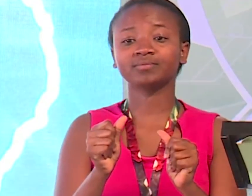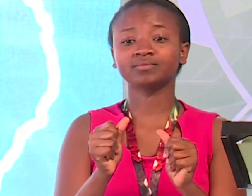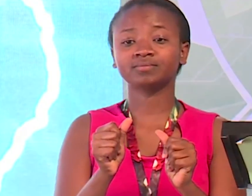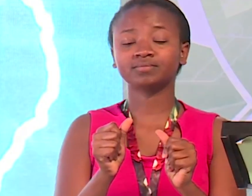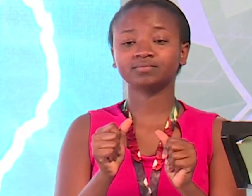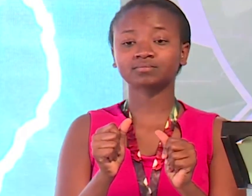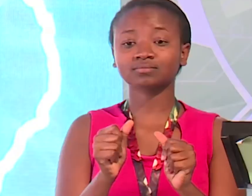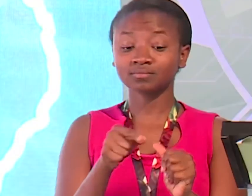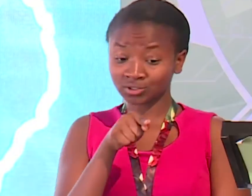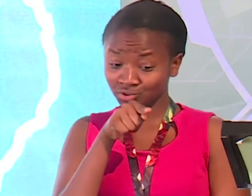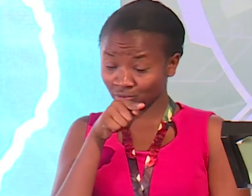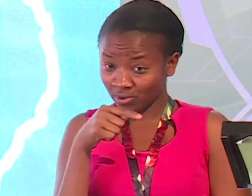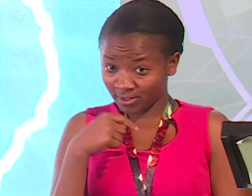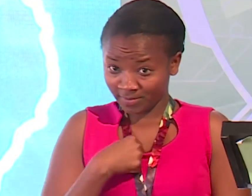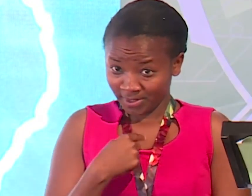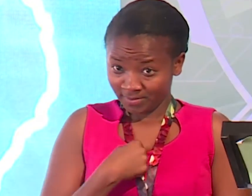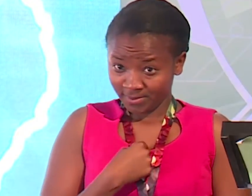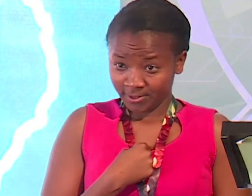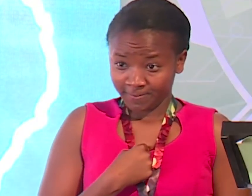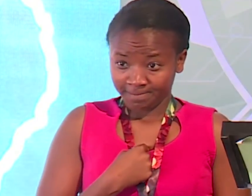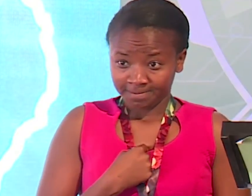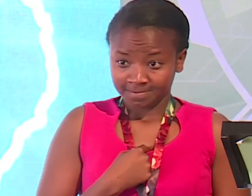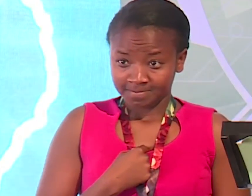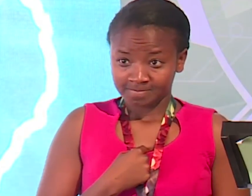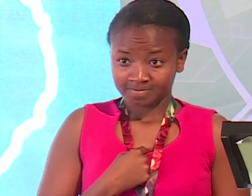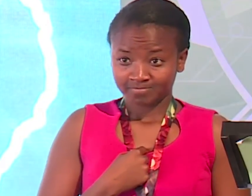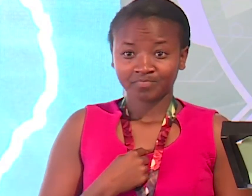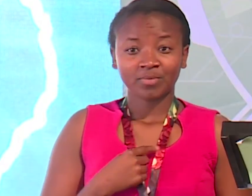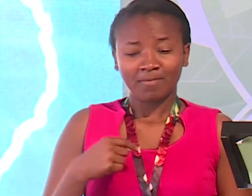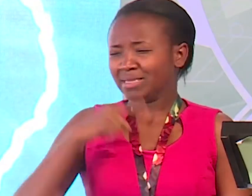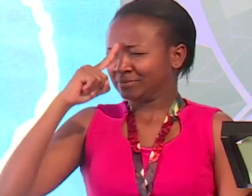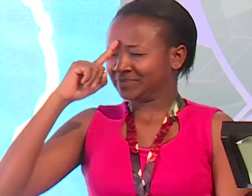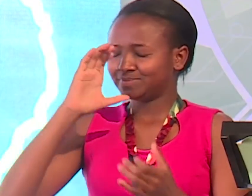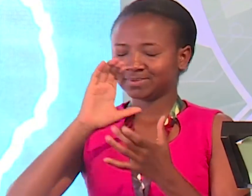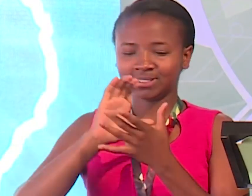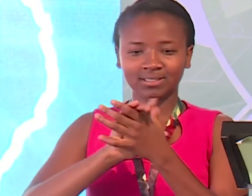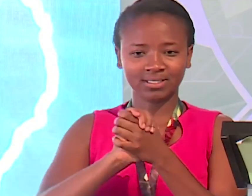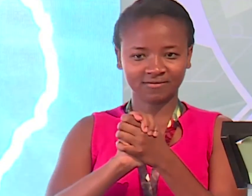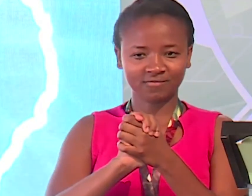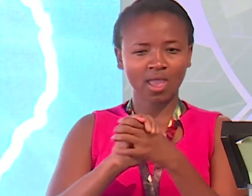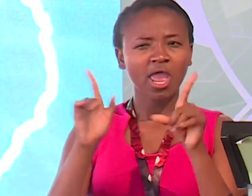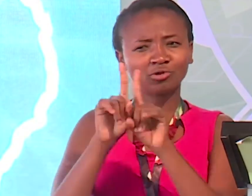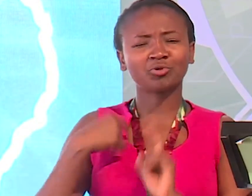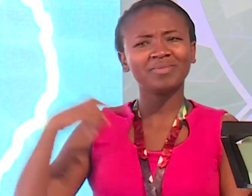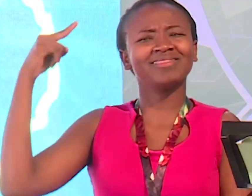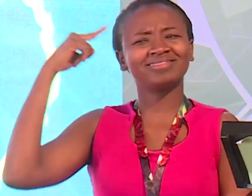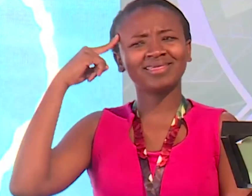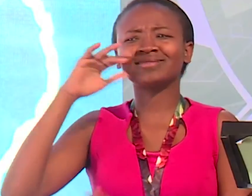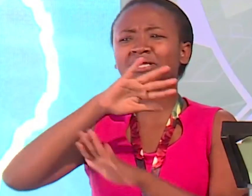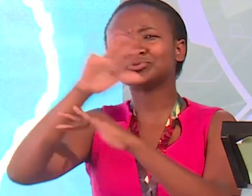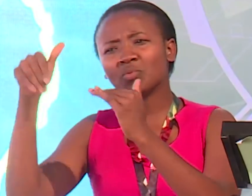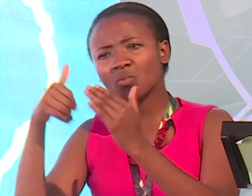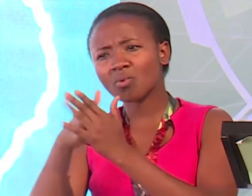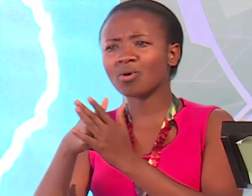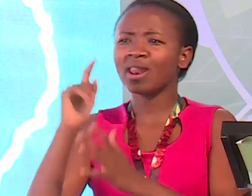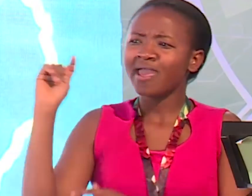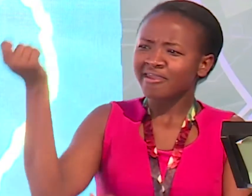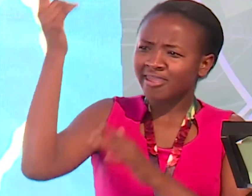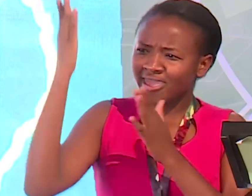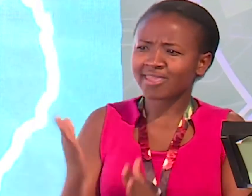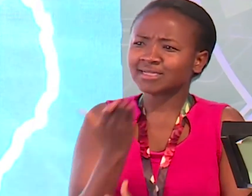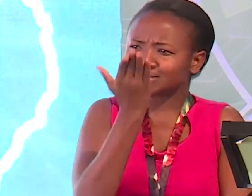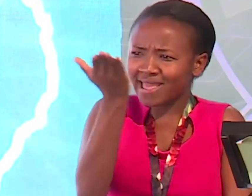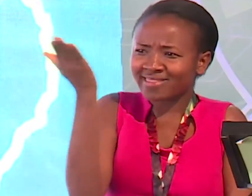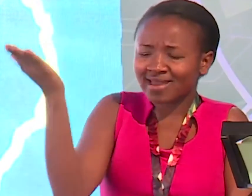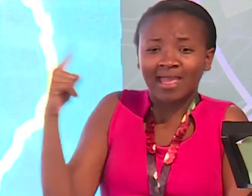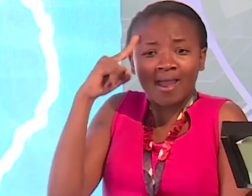Na mimi Na amini Na nafikiria wa Kenya wengi Wana